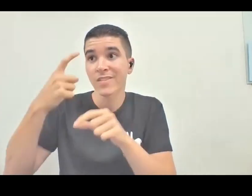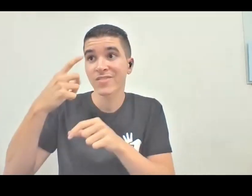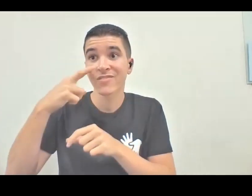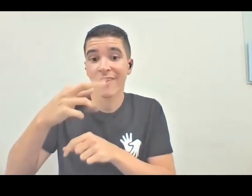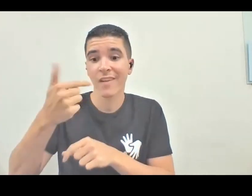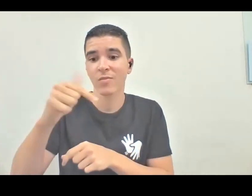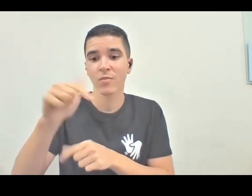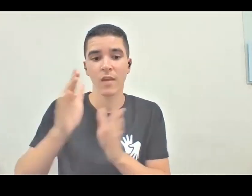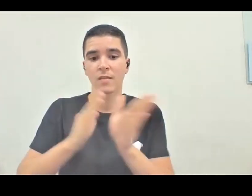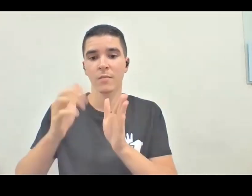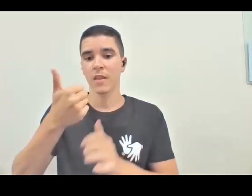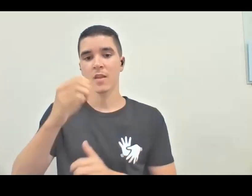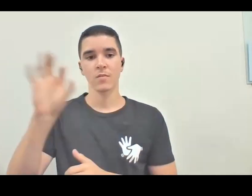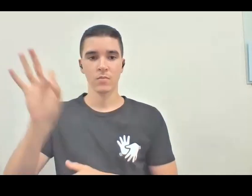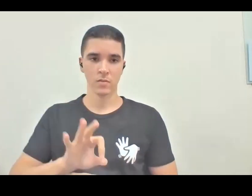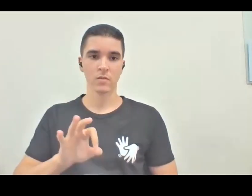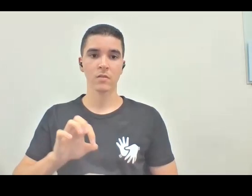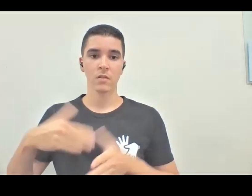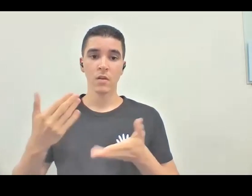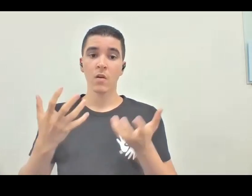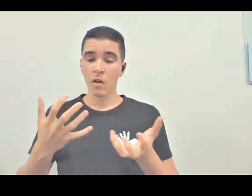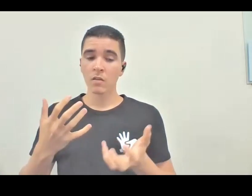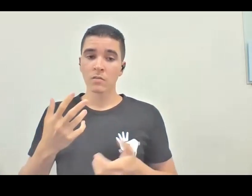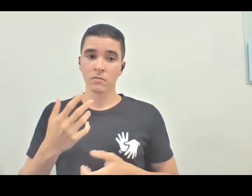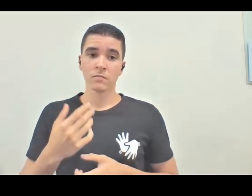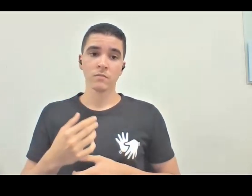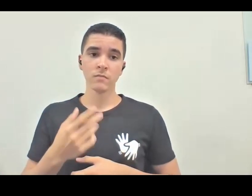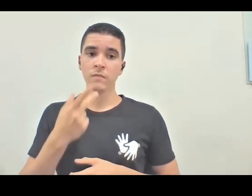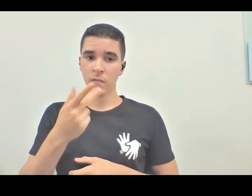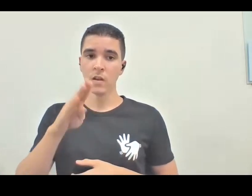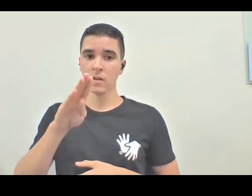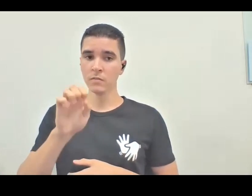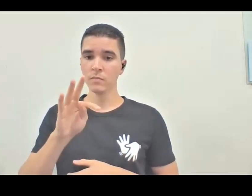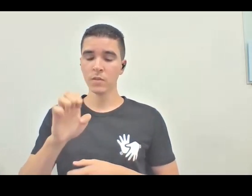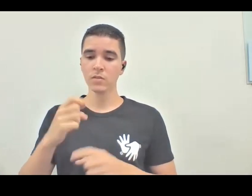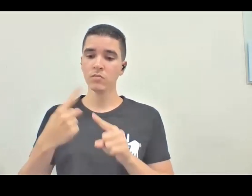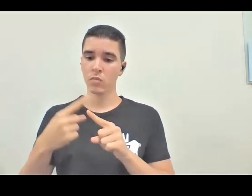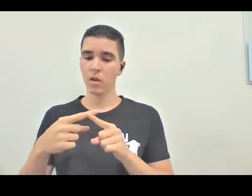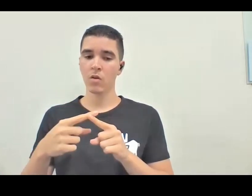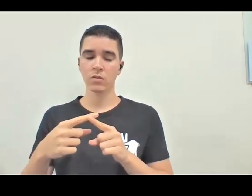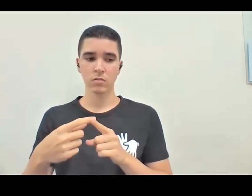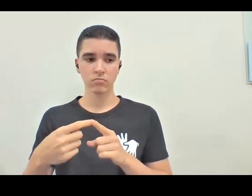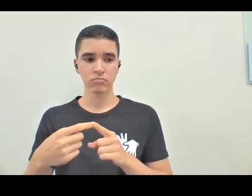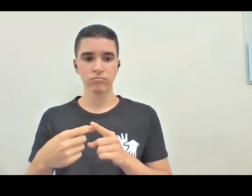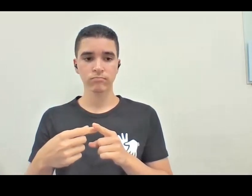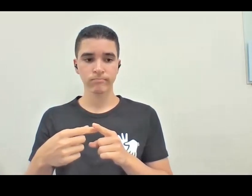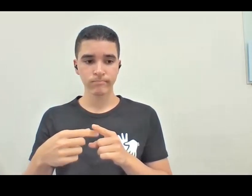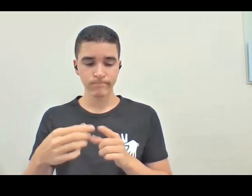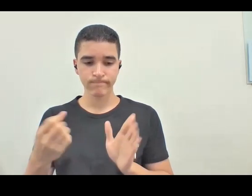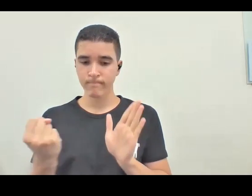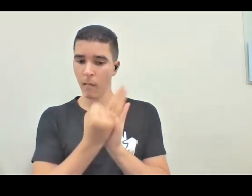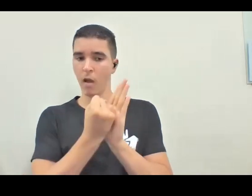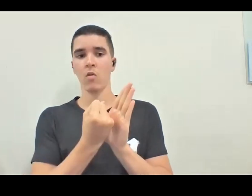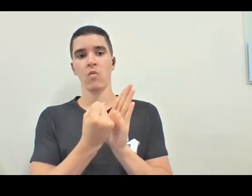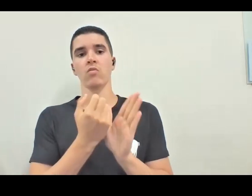então, queria citar aqui a Bete, porque foi algo que me marcou bastante, quero trazer uma questão que a